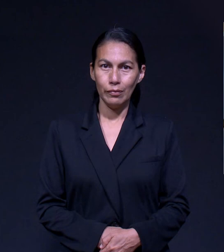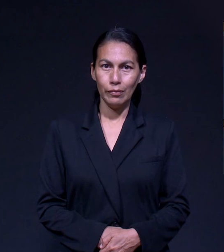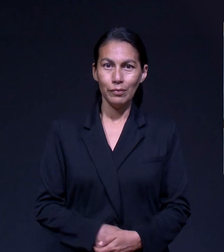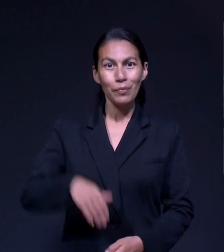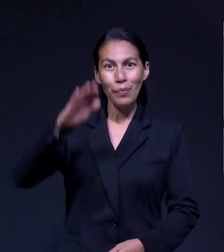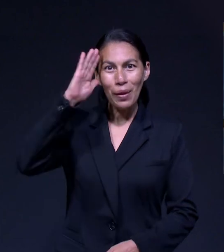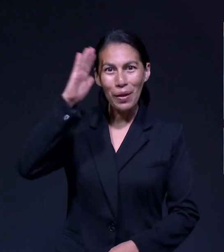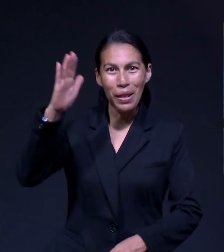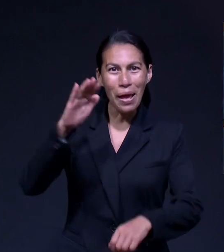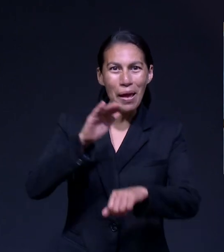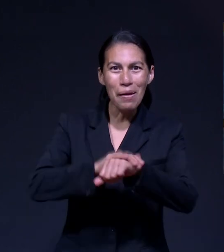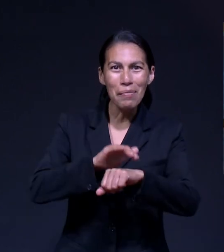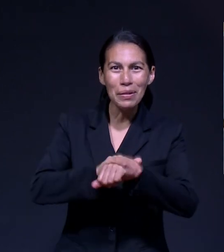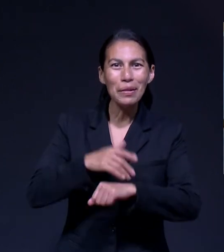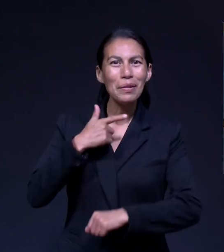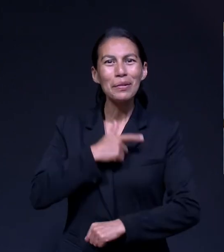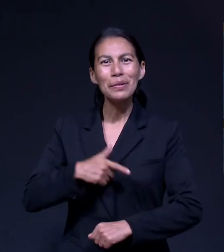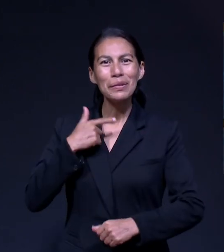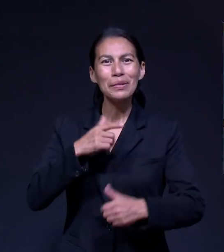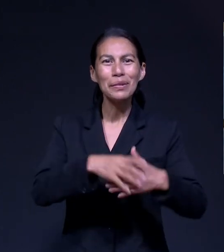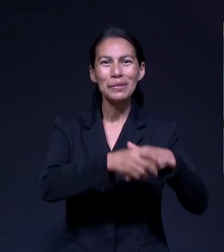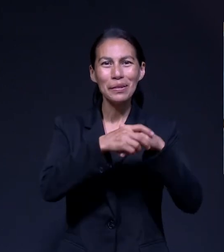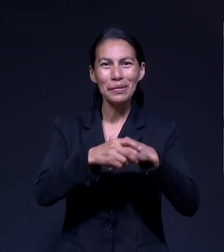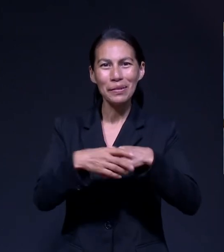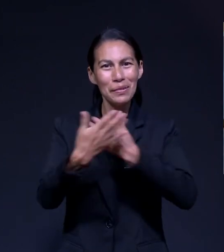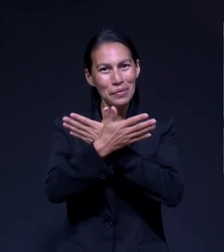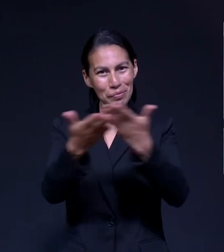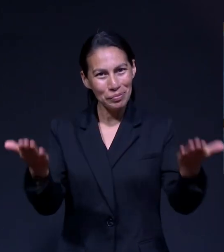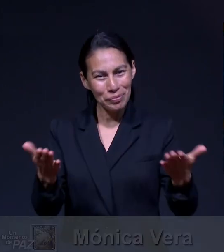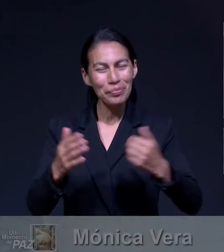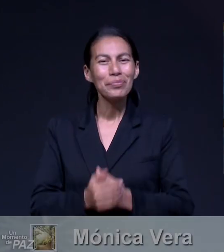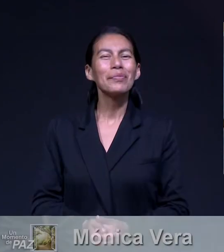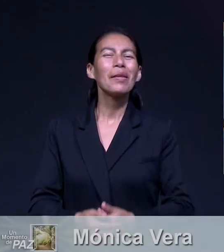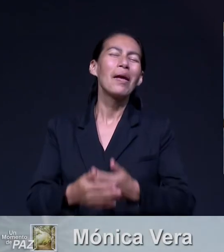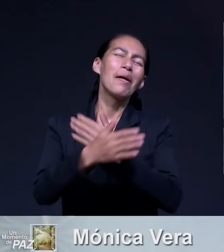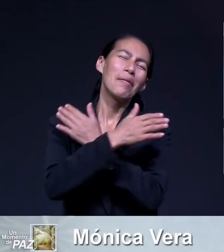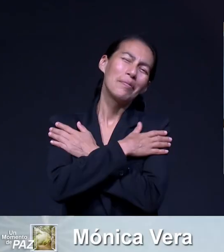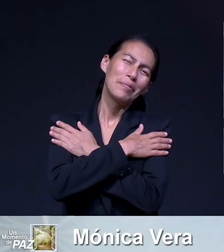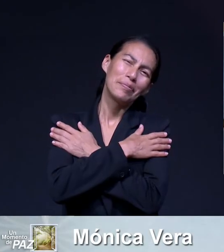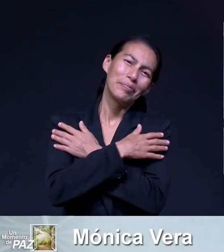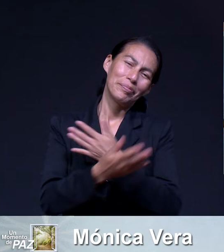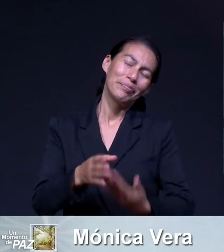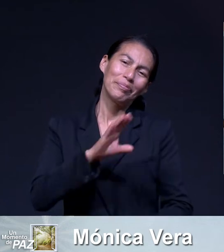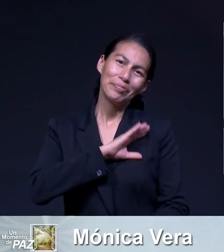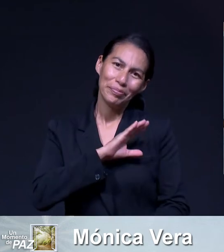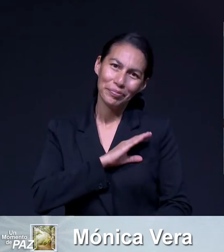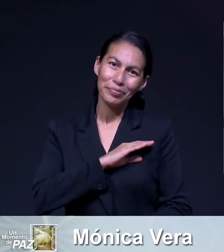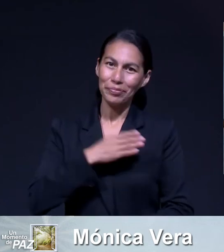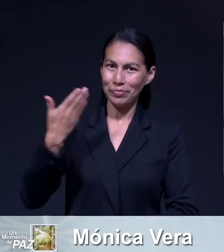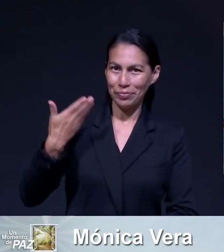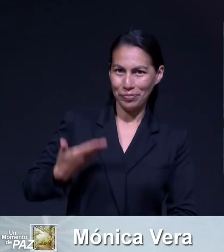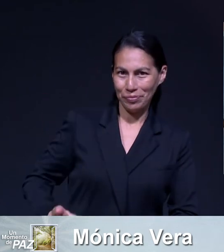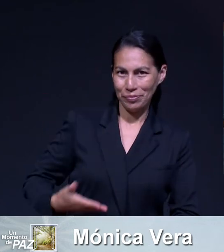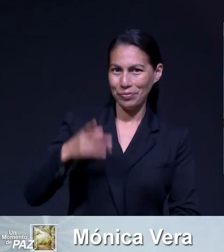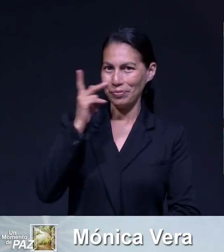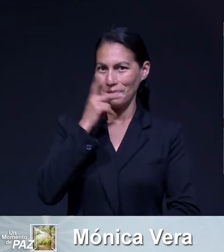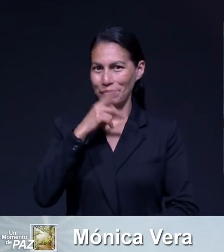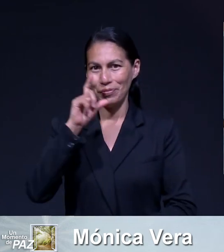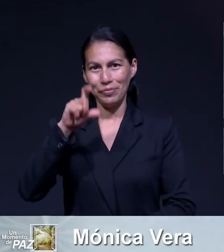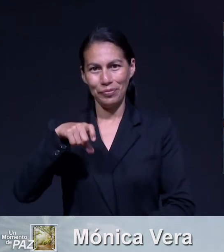¿Qué tal amigos? Qué gusto saludarles a todos. Un abrazo cordial del Pastor Quillono. En este programa platicamos